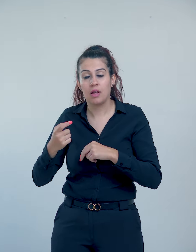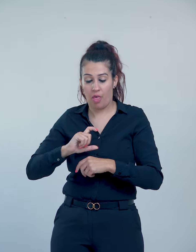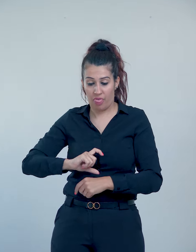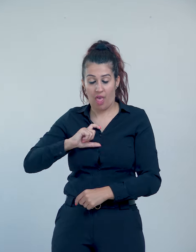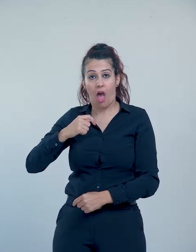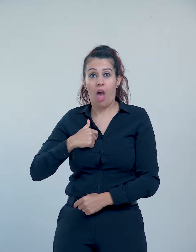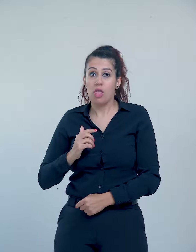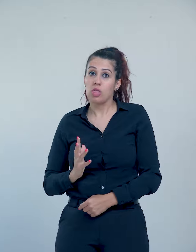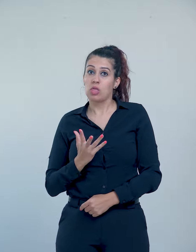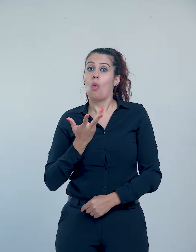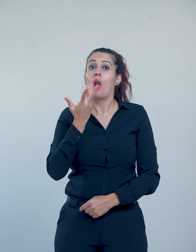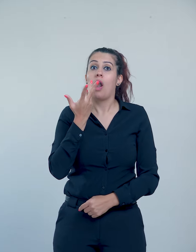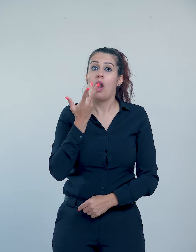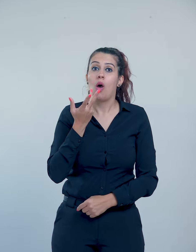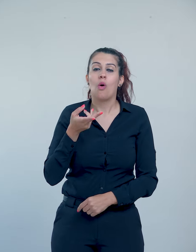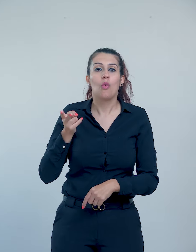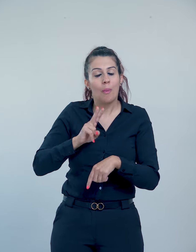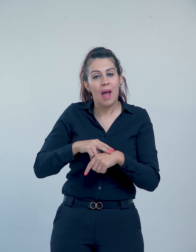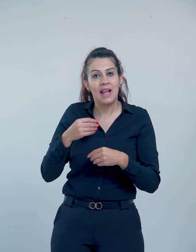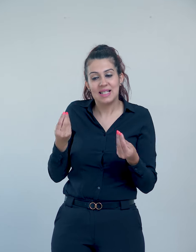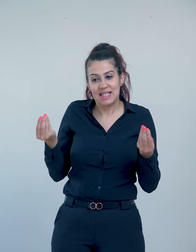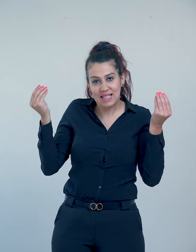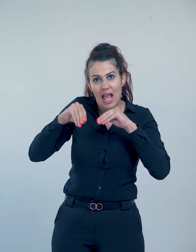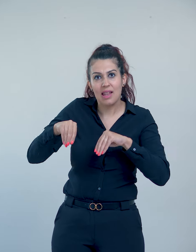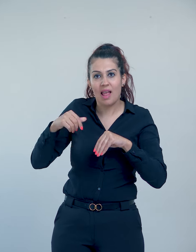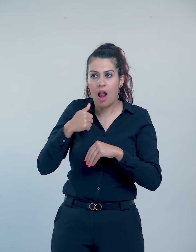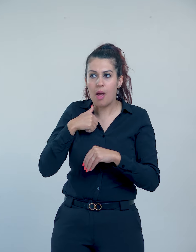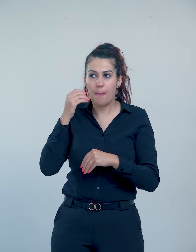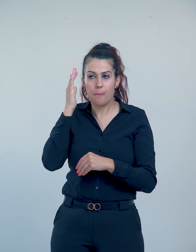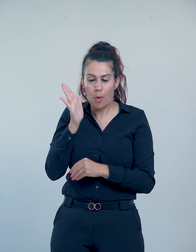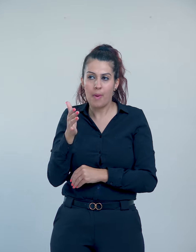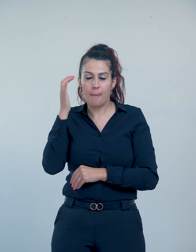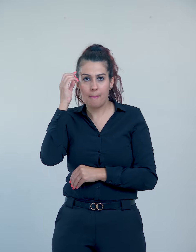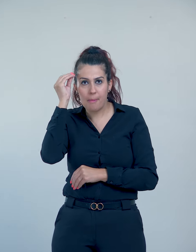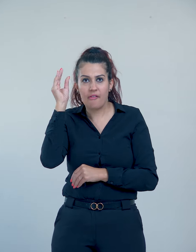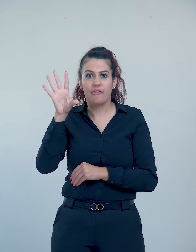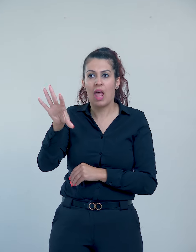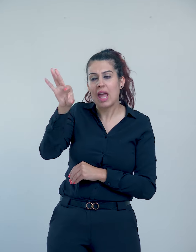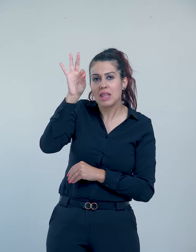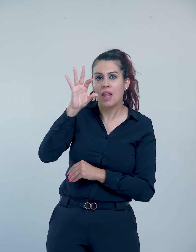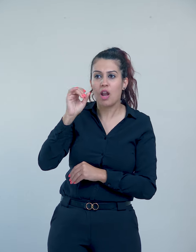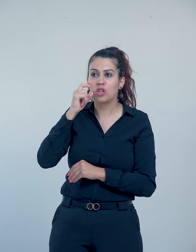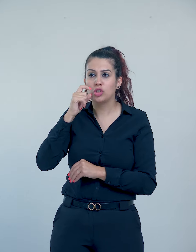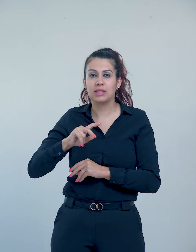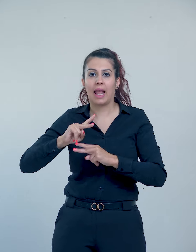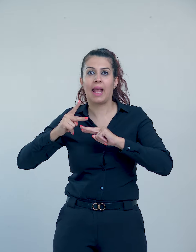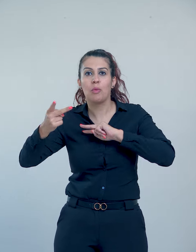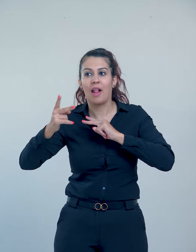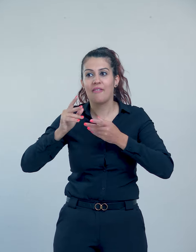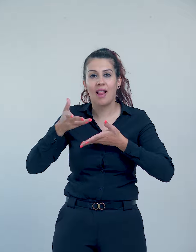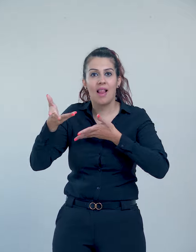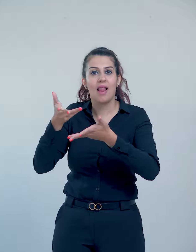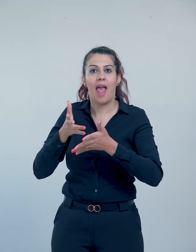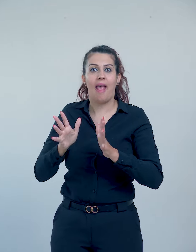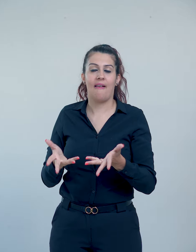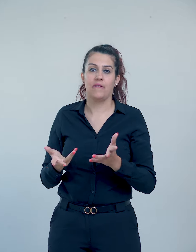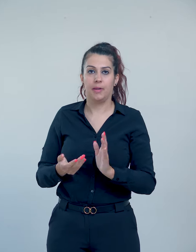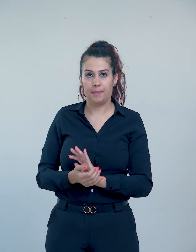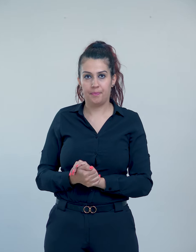وزيادة القدرة على الاختيار والتعامل مع الجنس الآخر معرفة الفرق